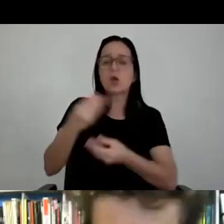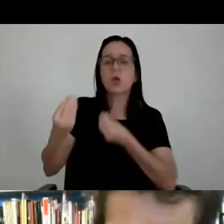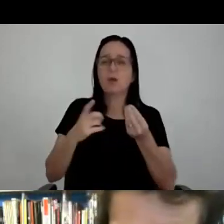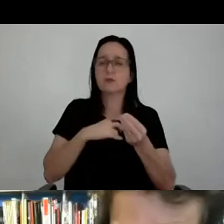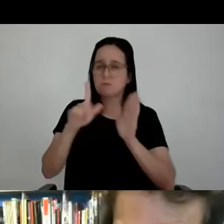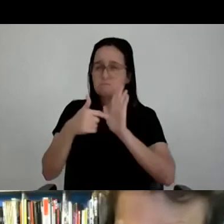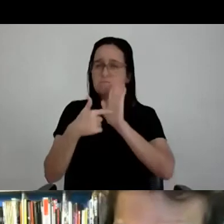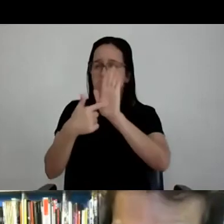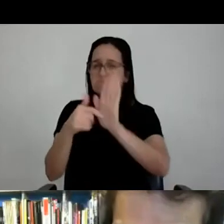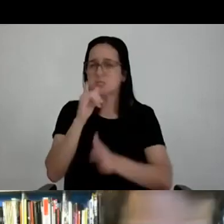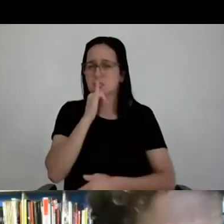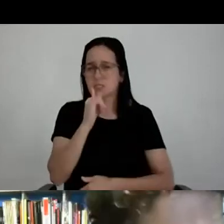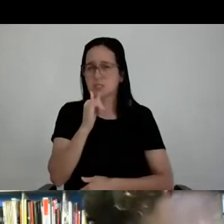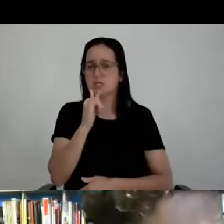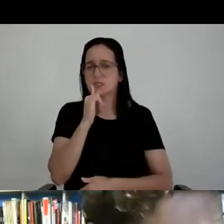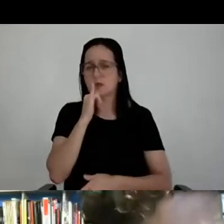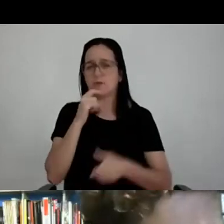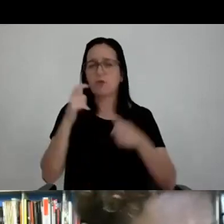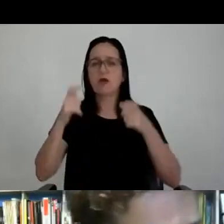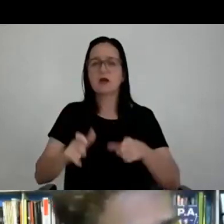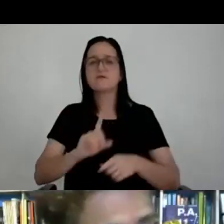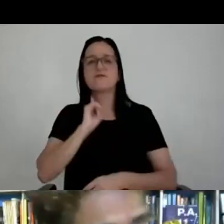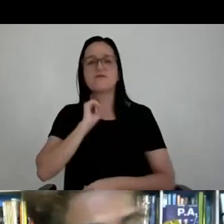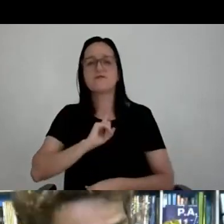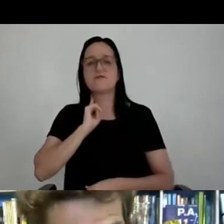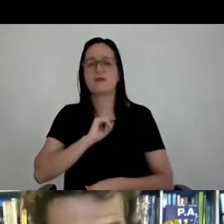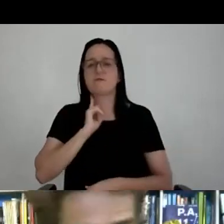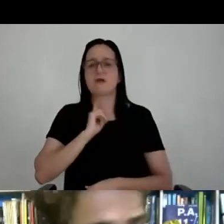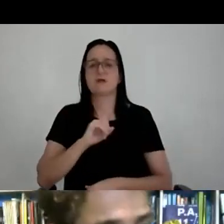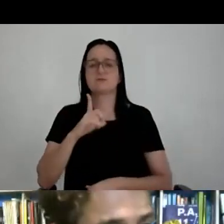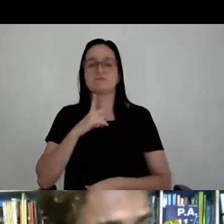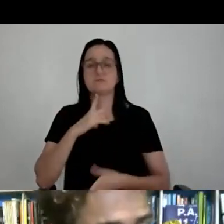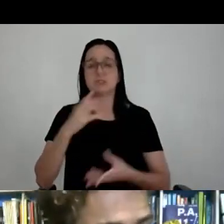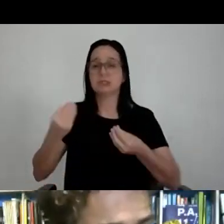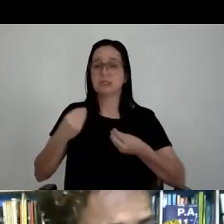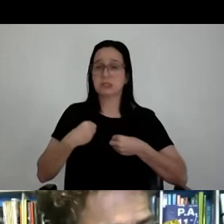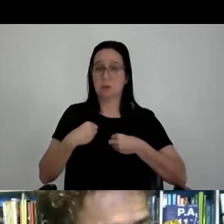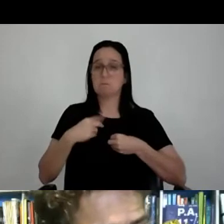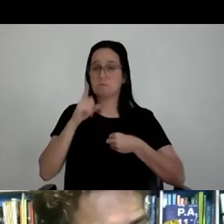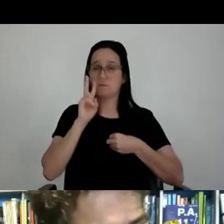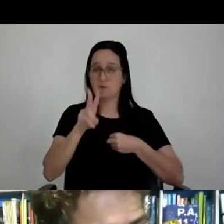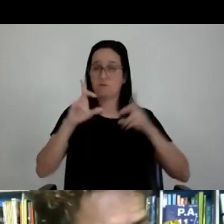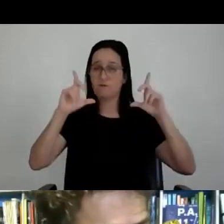que foi o centro de treinamento do Flamengo, acho que foi isso. A gente recebeu um prédio, como eu sei que vocês estão vendo,